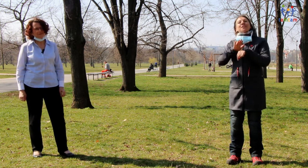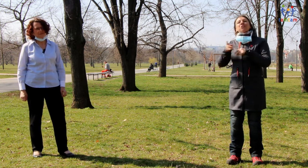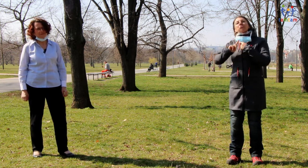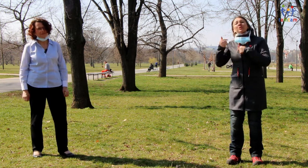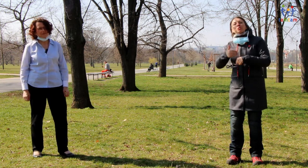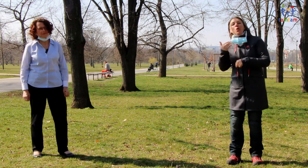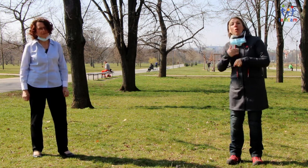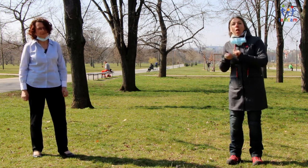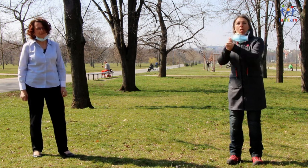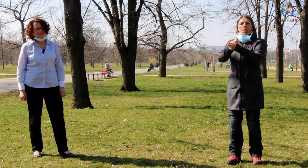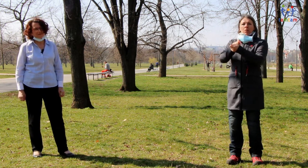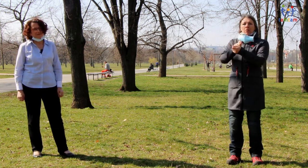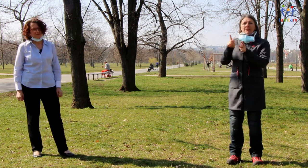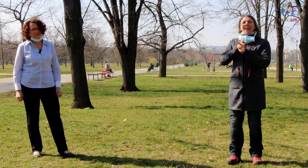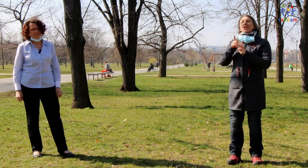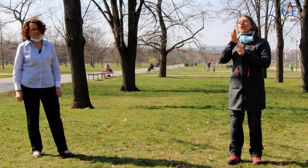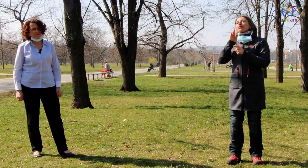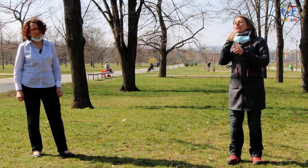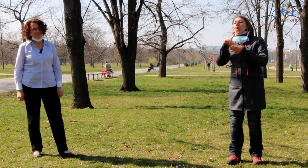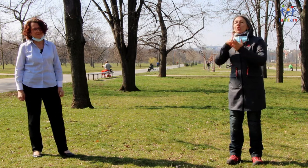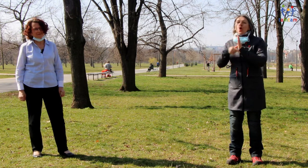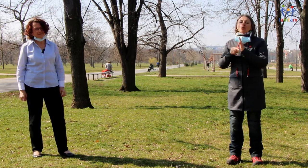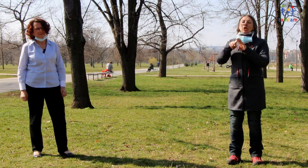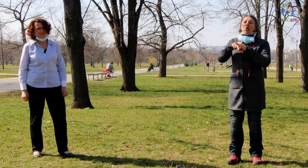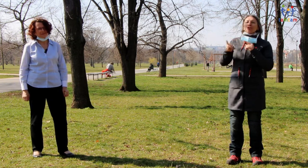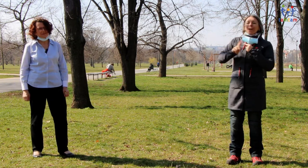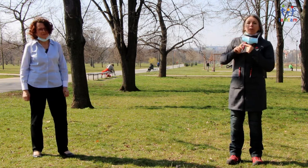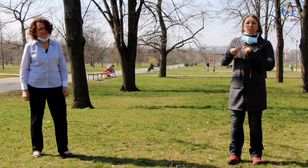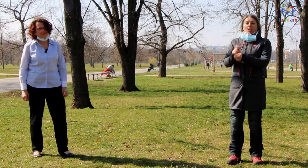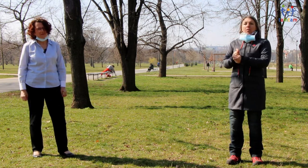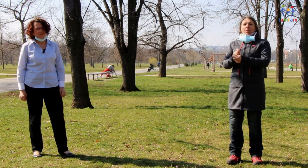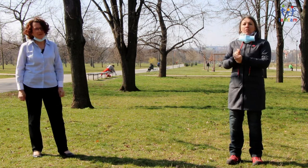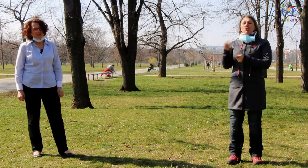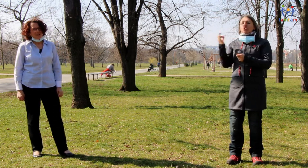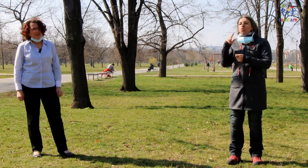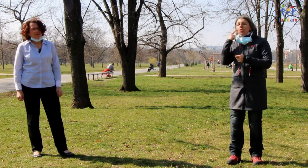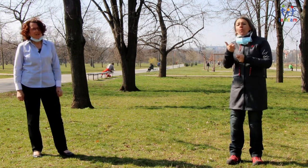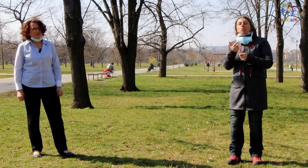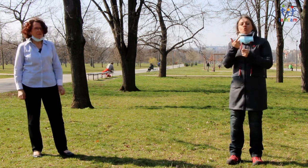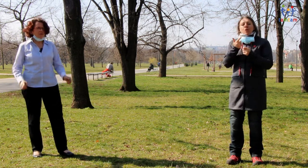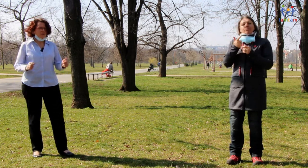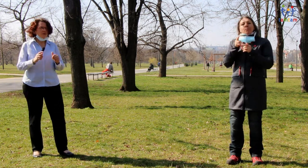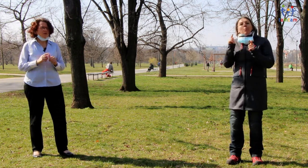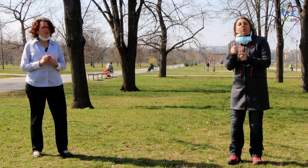byste doporučila v souvislosti se zachováním rutiny s pocitem nějakého bezpečí? Tady bych to